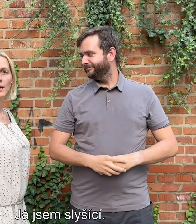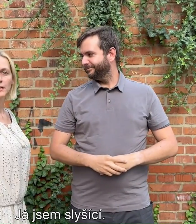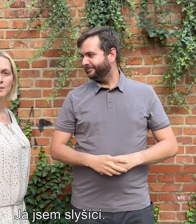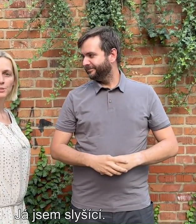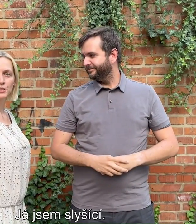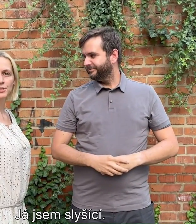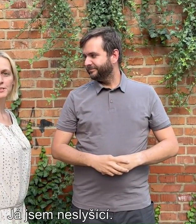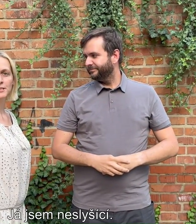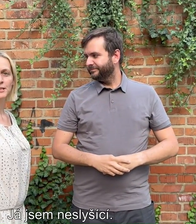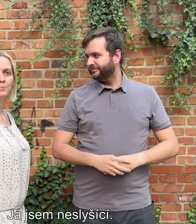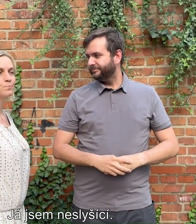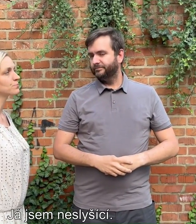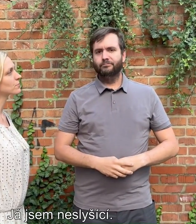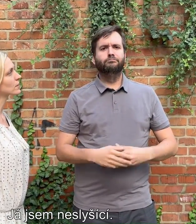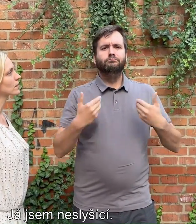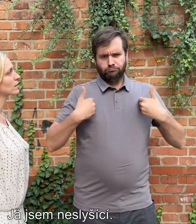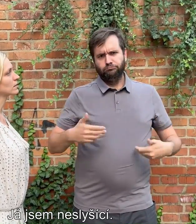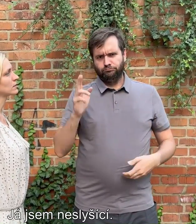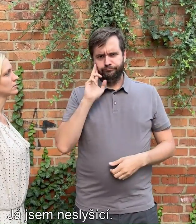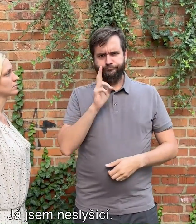Já jsem slyšící.